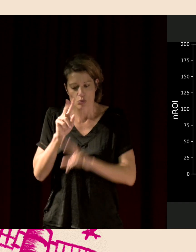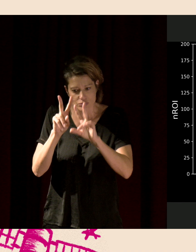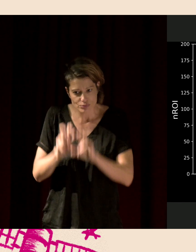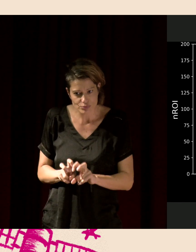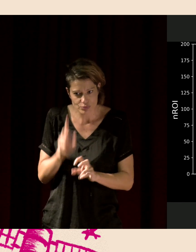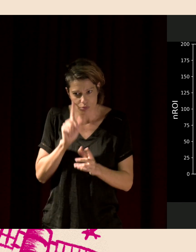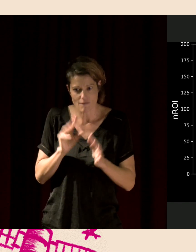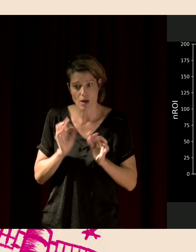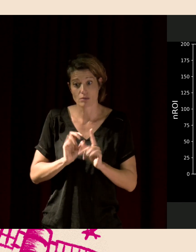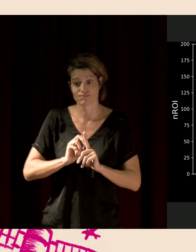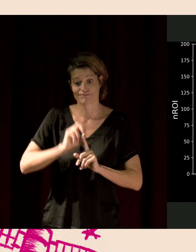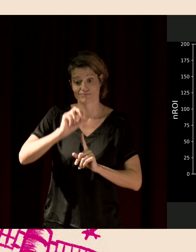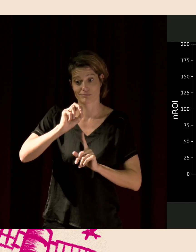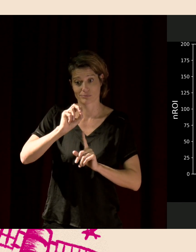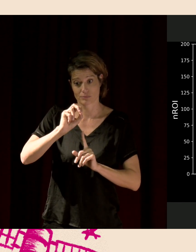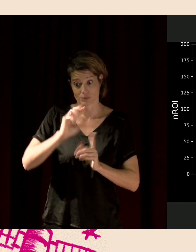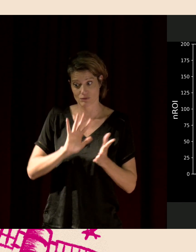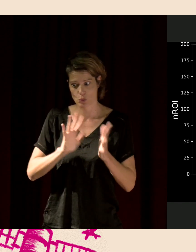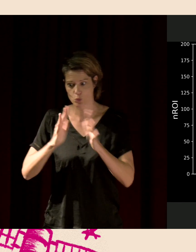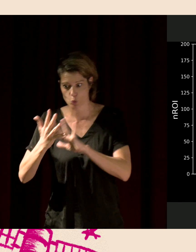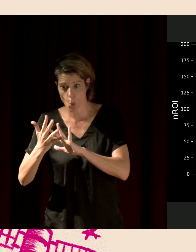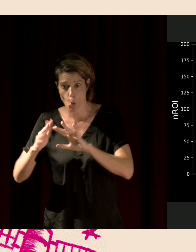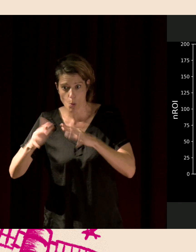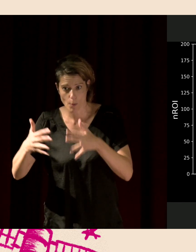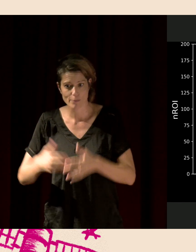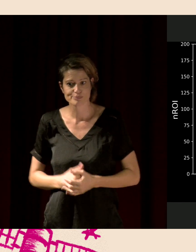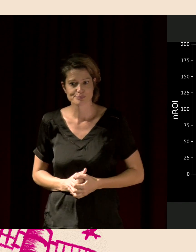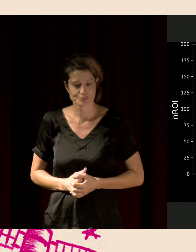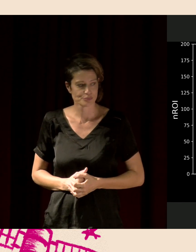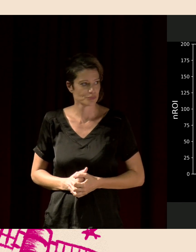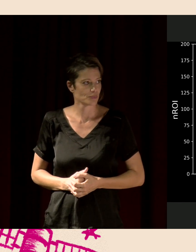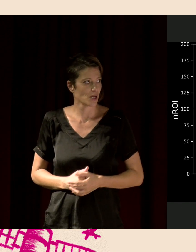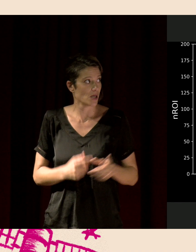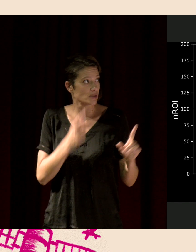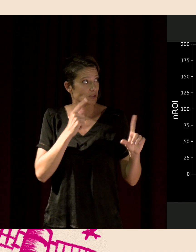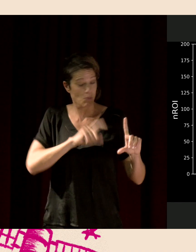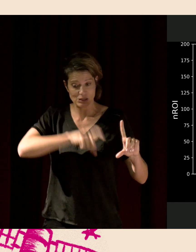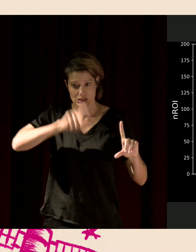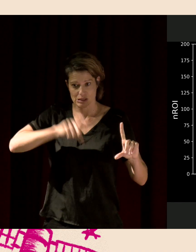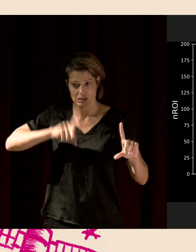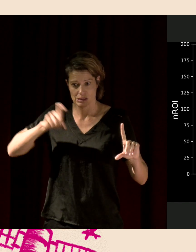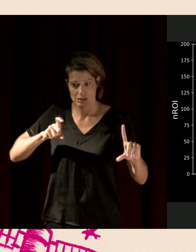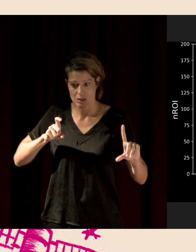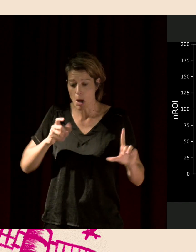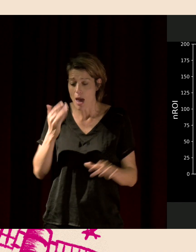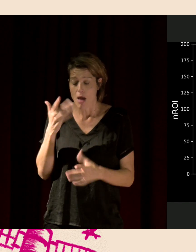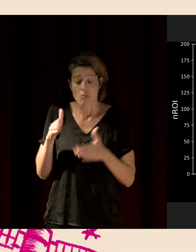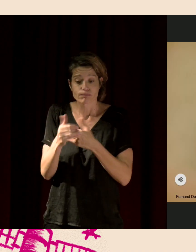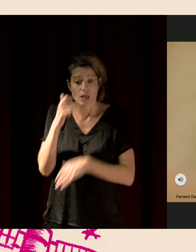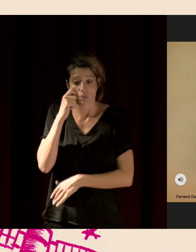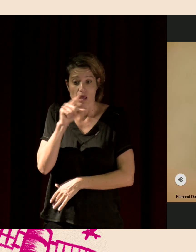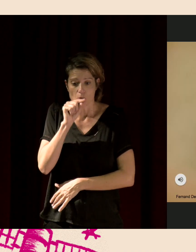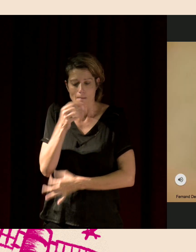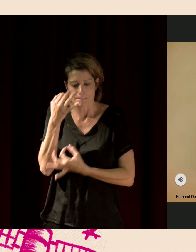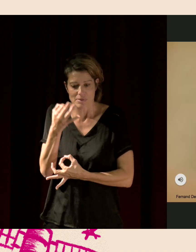climatique. Donc, on peut faire ça de manière automatique, sans reconnaître les espèces, mais en quantifiant le nombre de sons produits dans les chœurs des oiseaux.